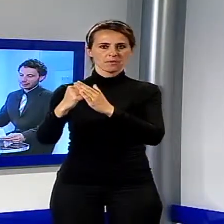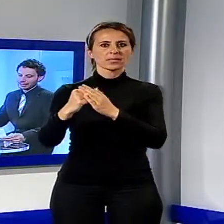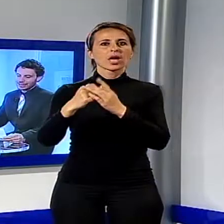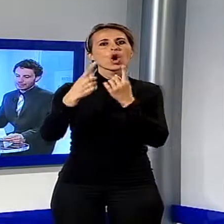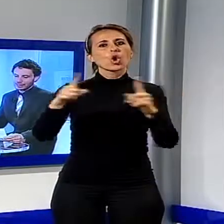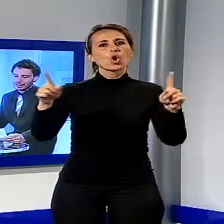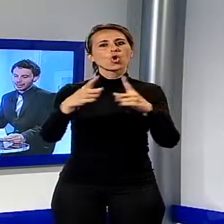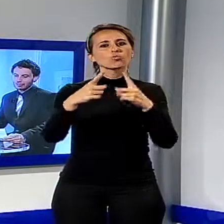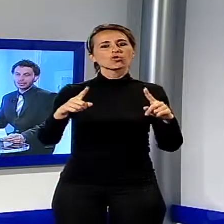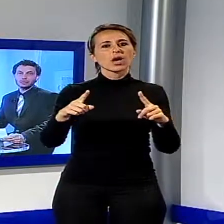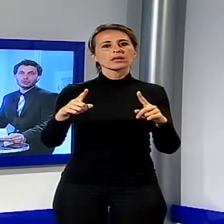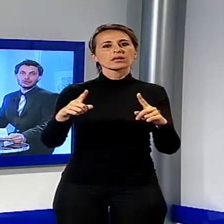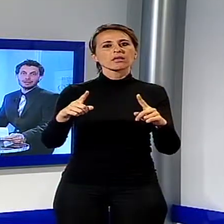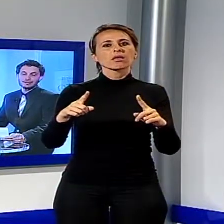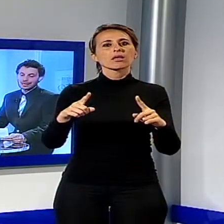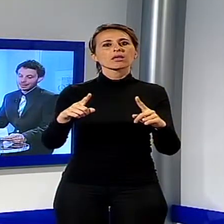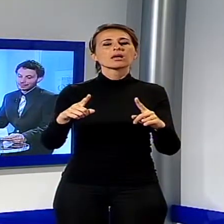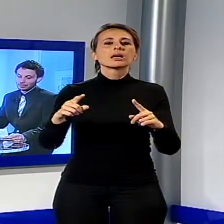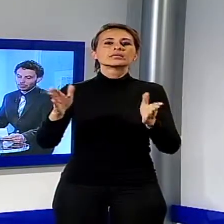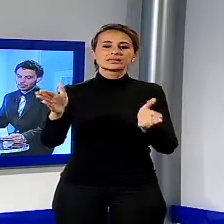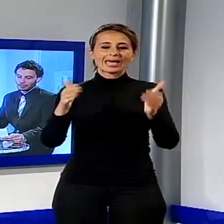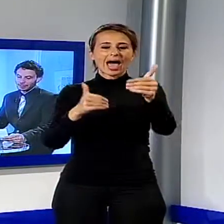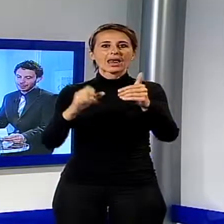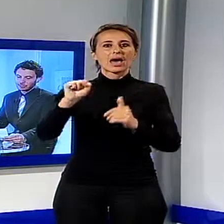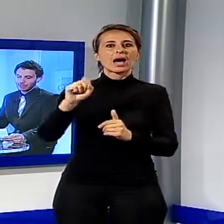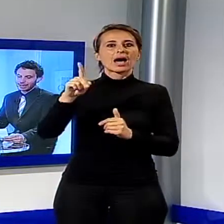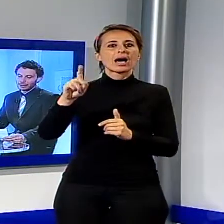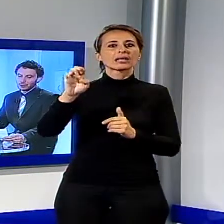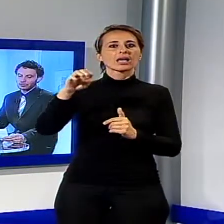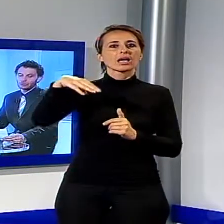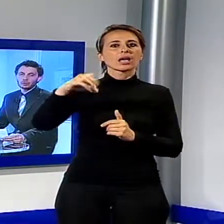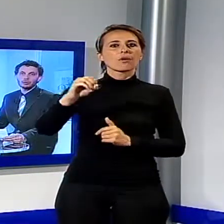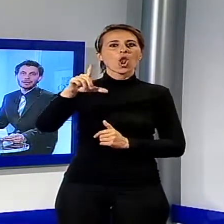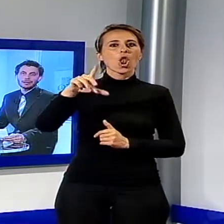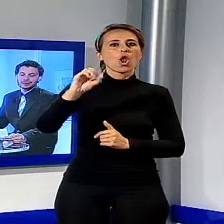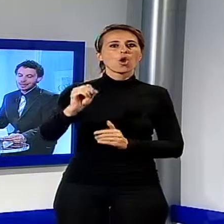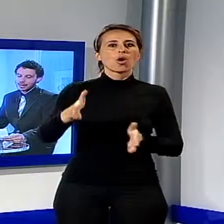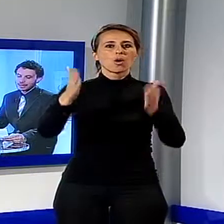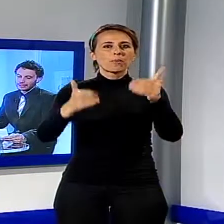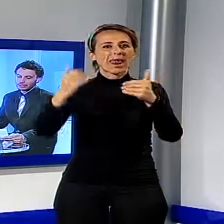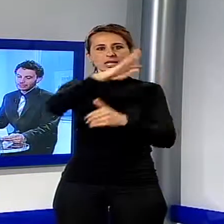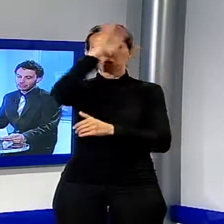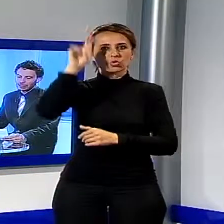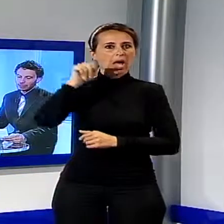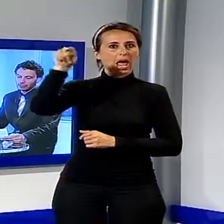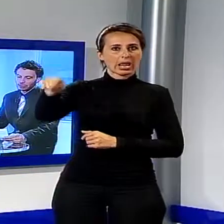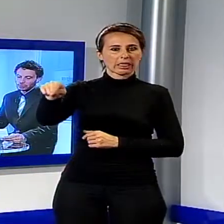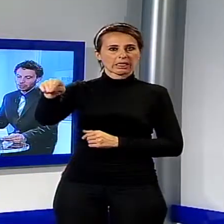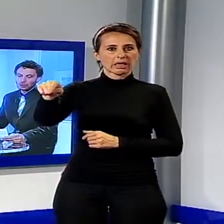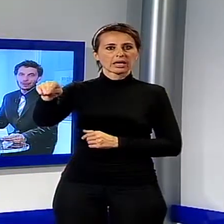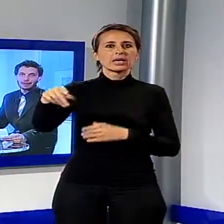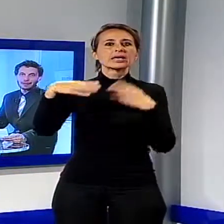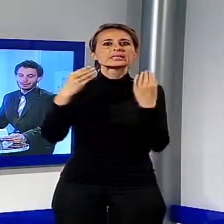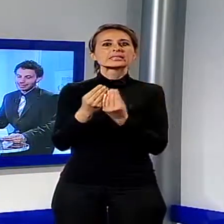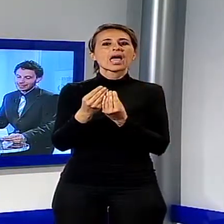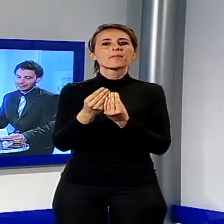che si terranno nella cornice della Sala Ademollo di Palazzo Ducale con professori d'orchestra del Teatro Carlo Felici di